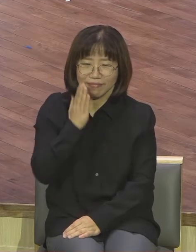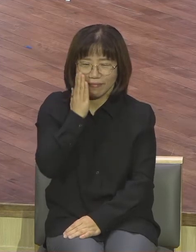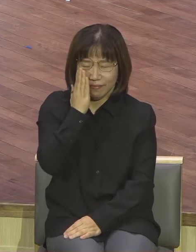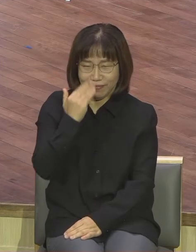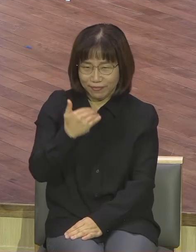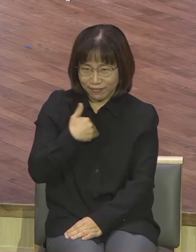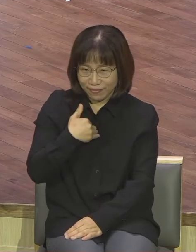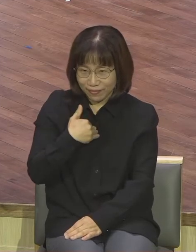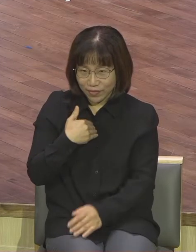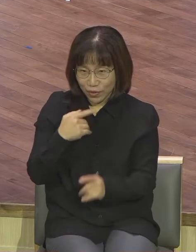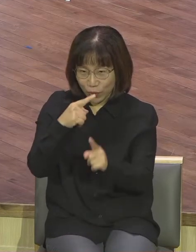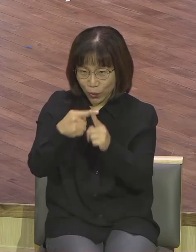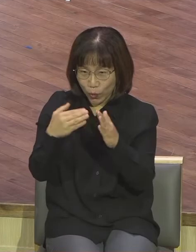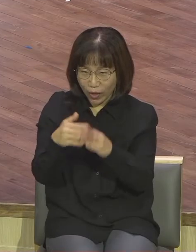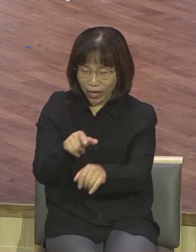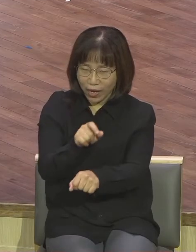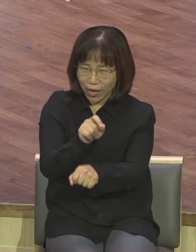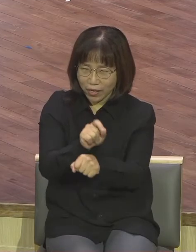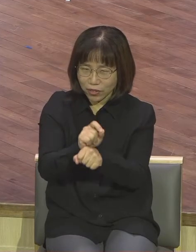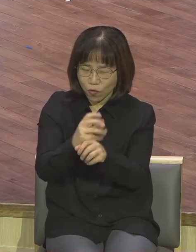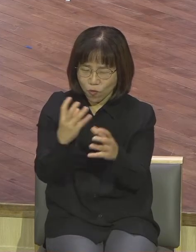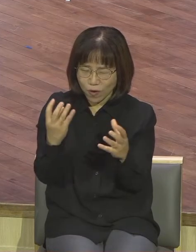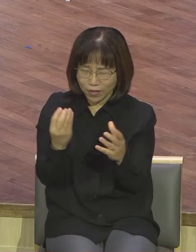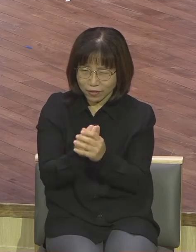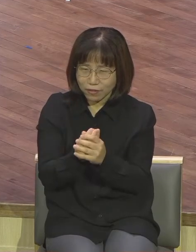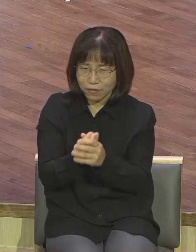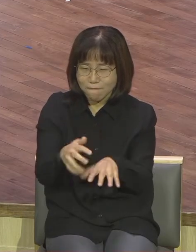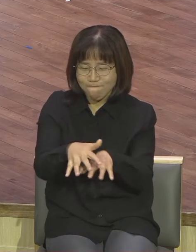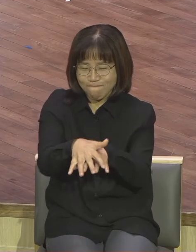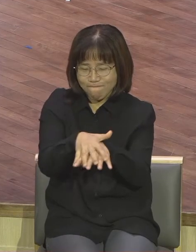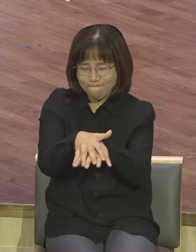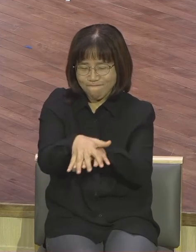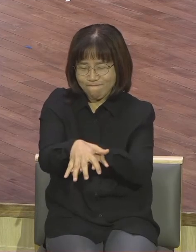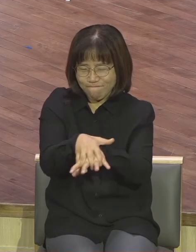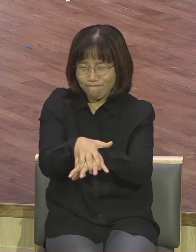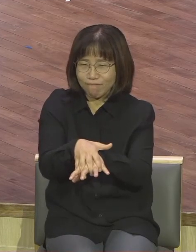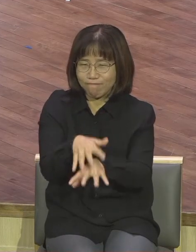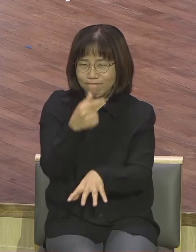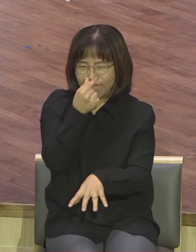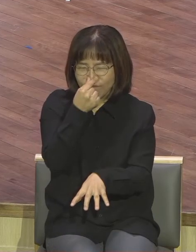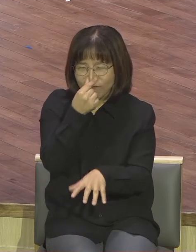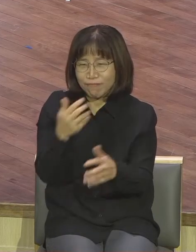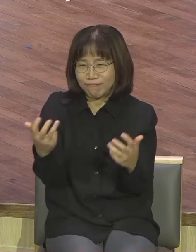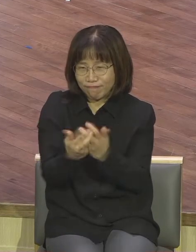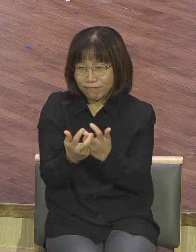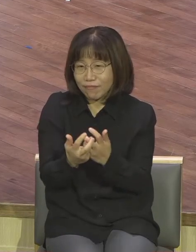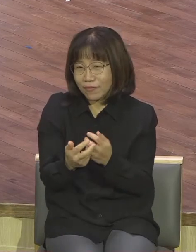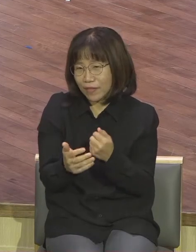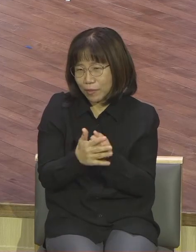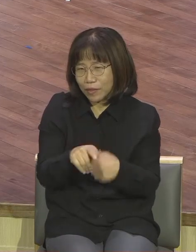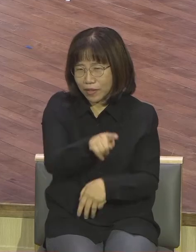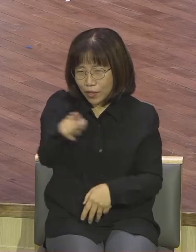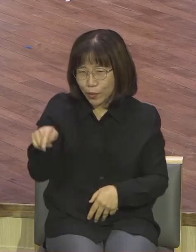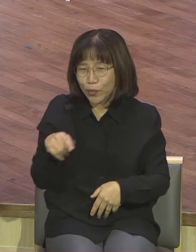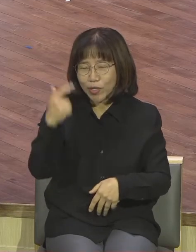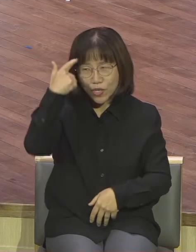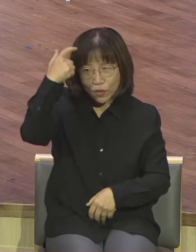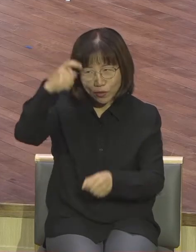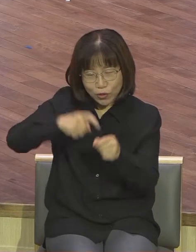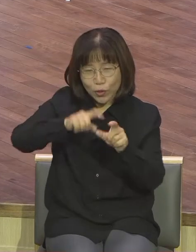그런 조직으로 잘 진행되고 있습니다 여러분 성적 상태 생활 상태 환경 다 보고